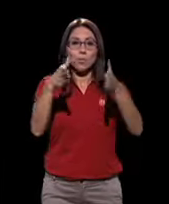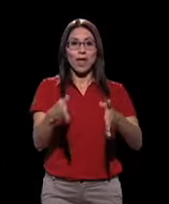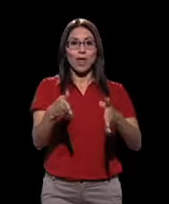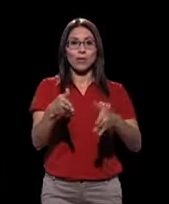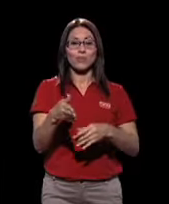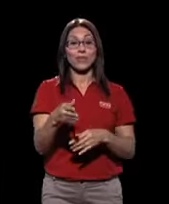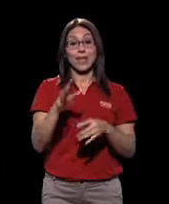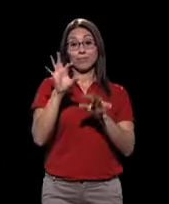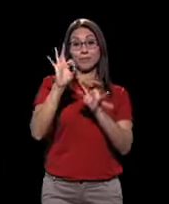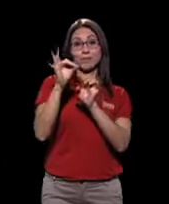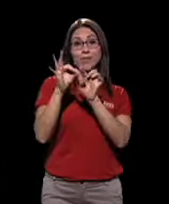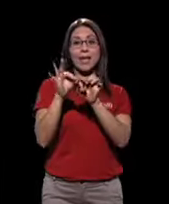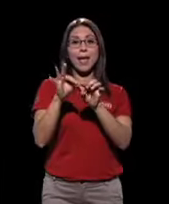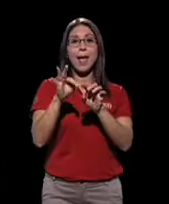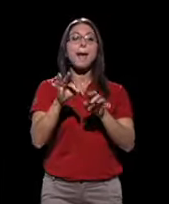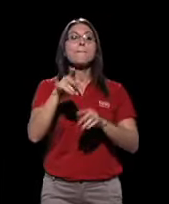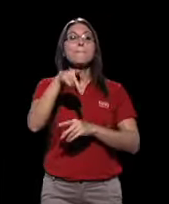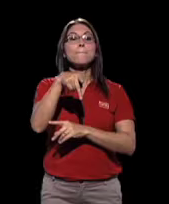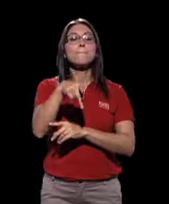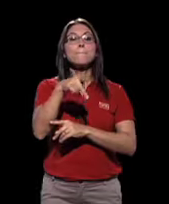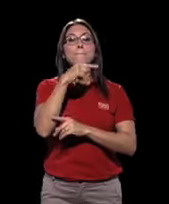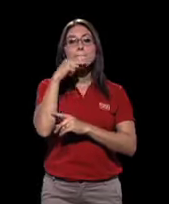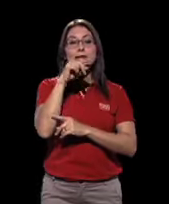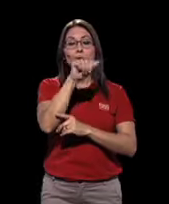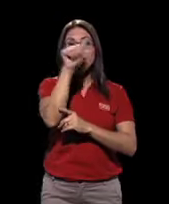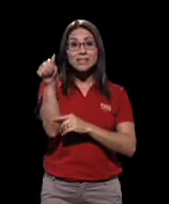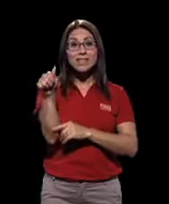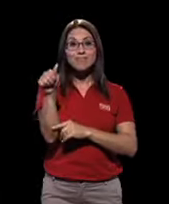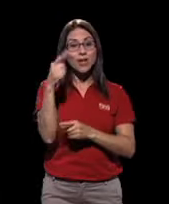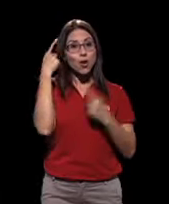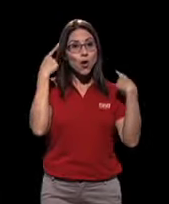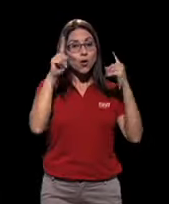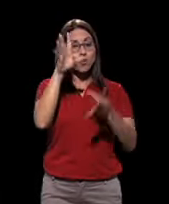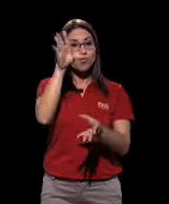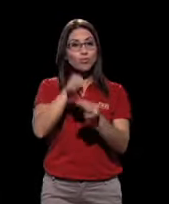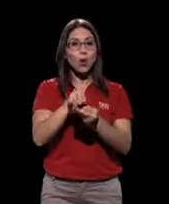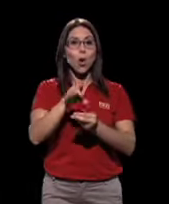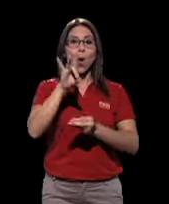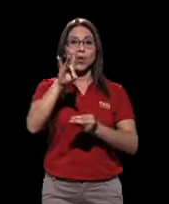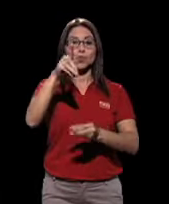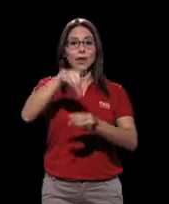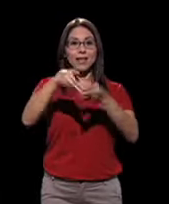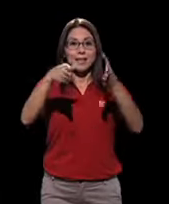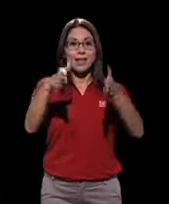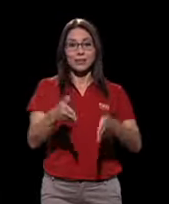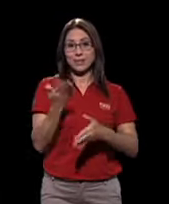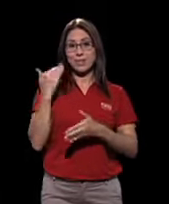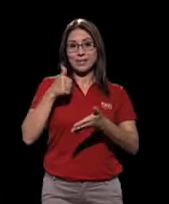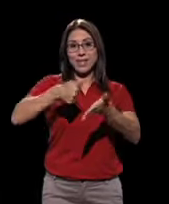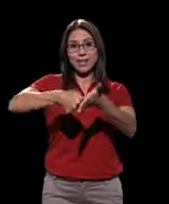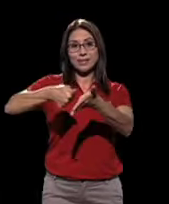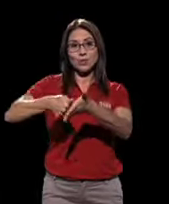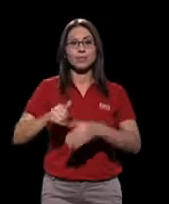diputado. Por último, el Partido Unidad Social Cristiana logró ocho legisladores según la pasada elección.